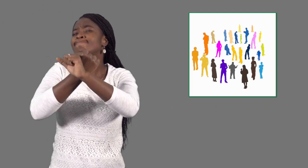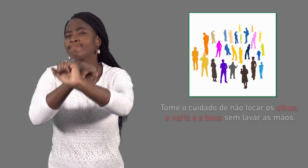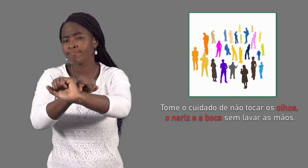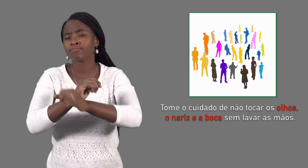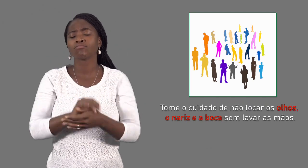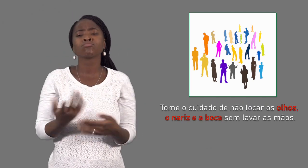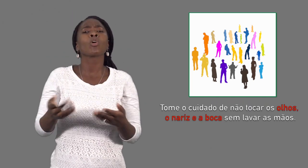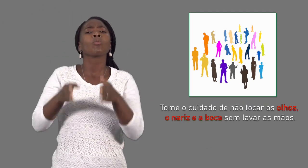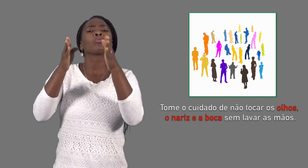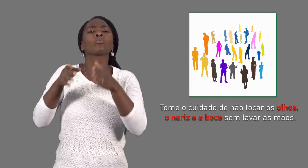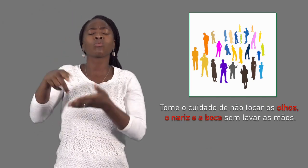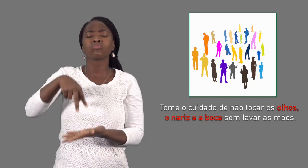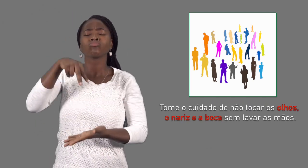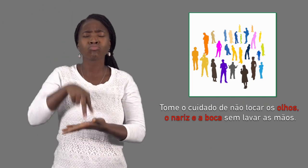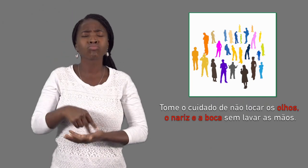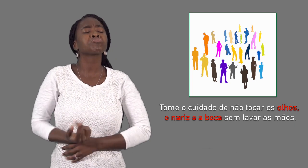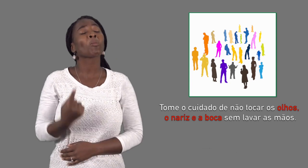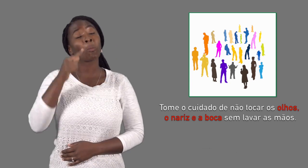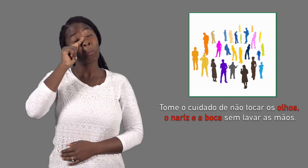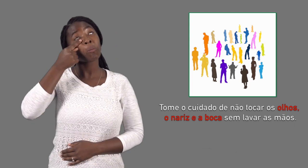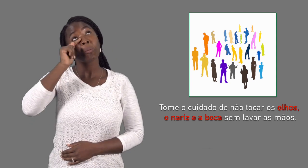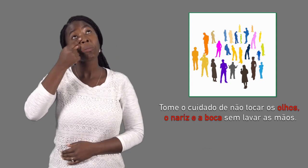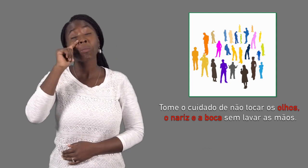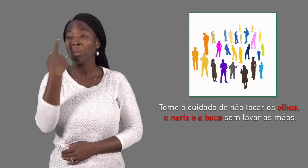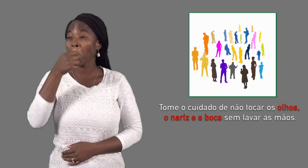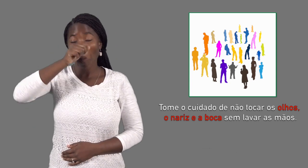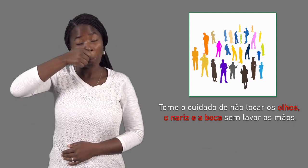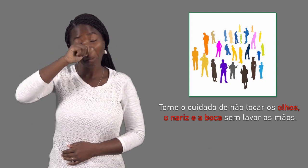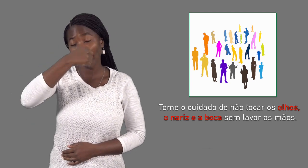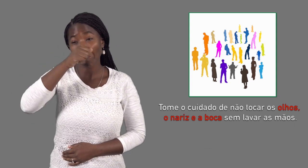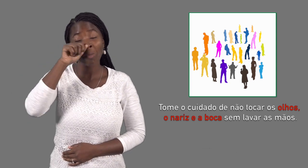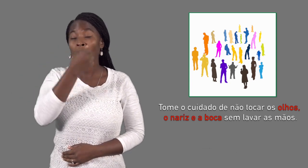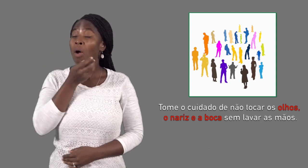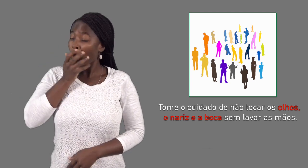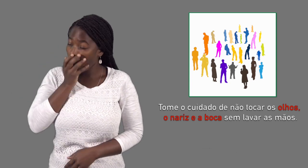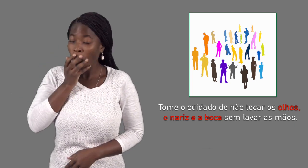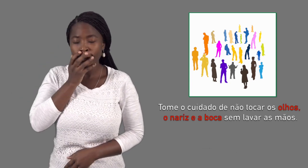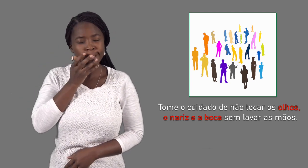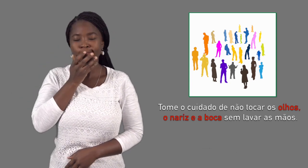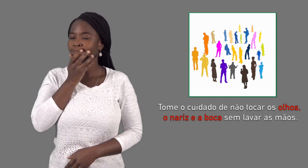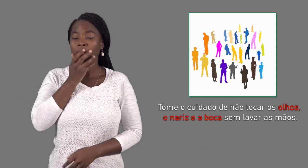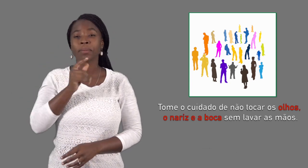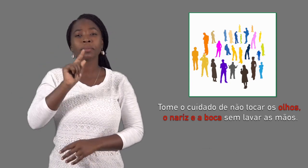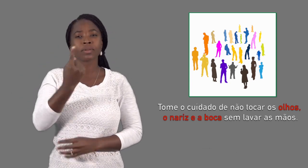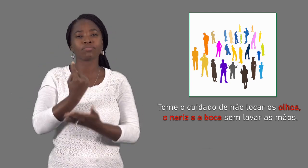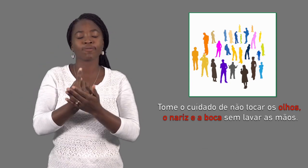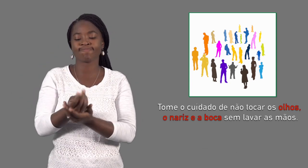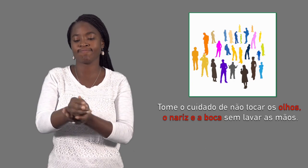Evite coçar os olhos, as narinas e tossir na mão. Primeiro lave as mãos para que